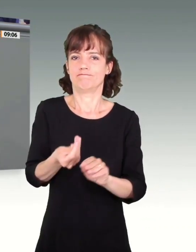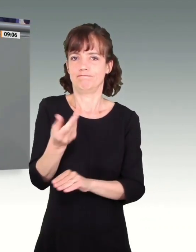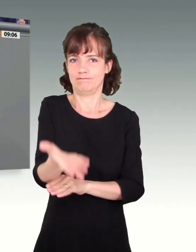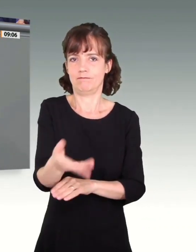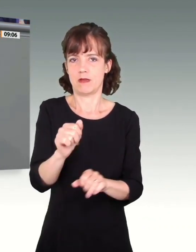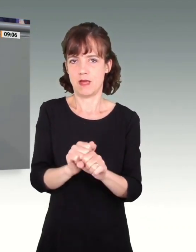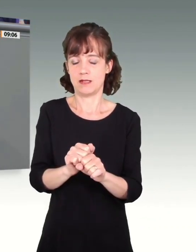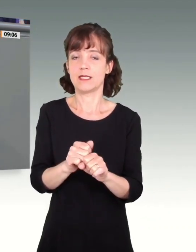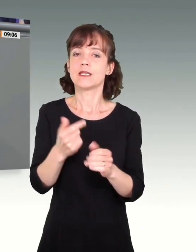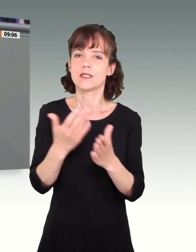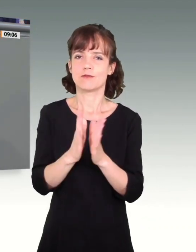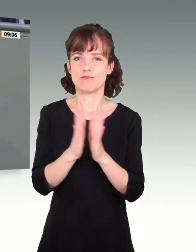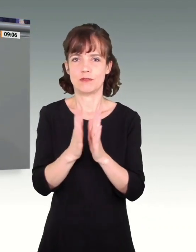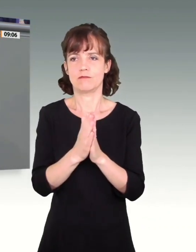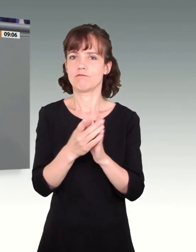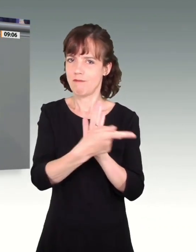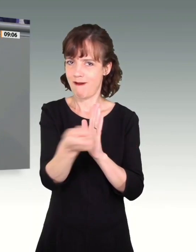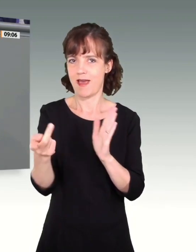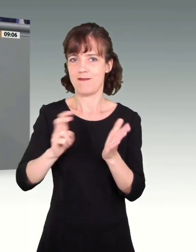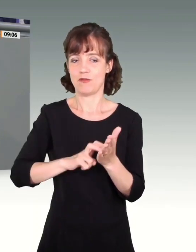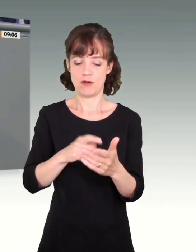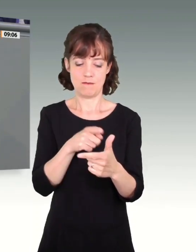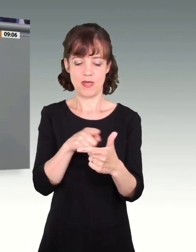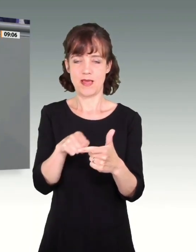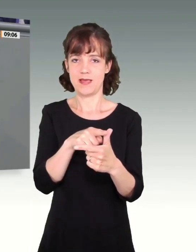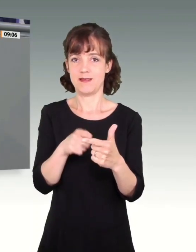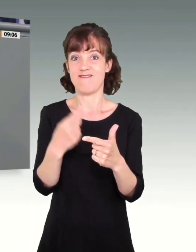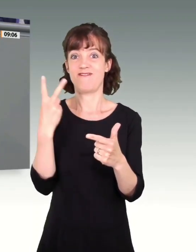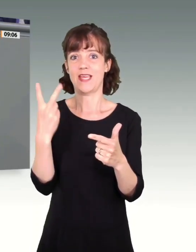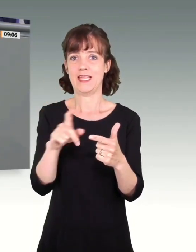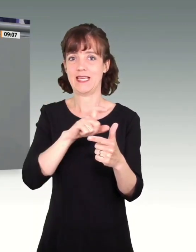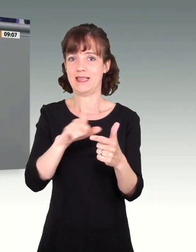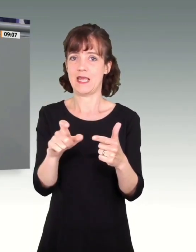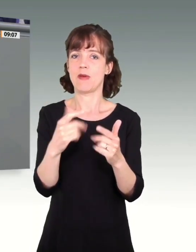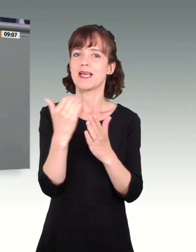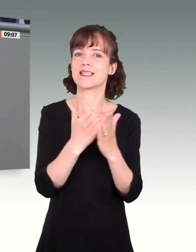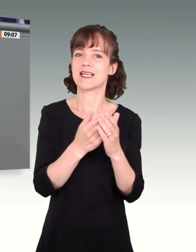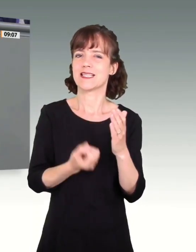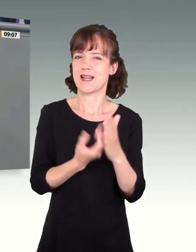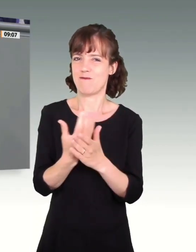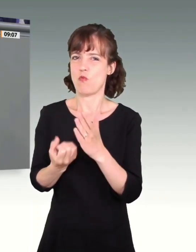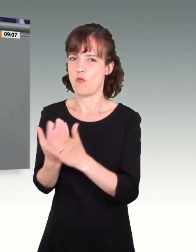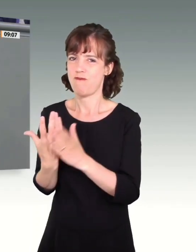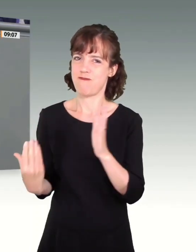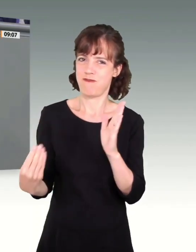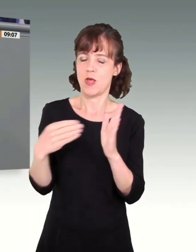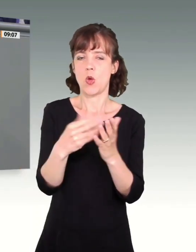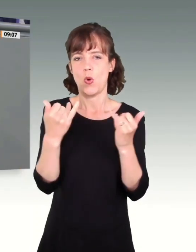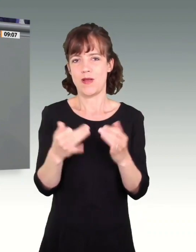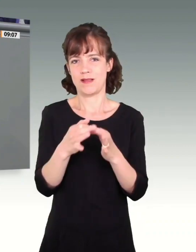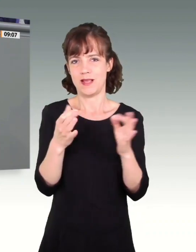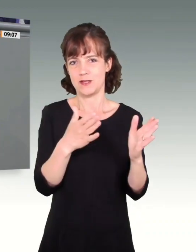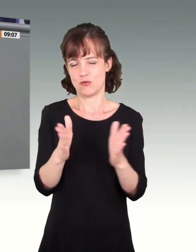um Zustimmung zur Aufsetzung dieser beiden wichtigen Gesetzentwürfe auf die heutige